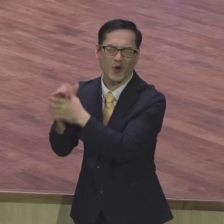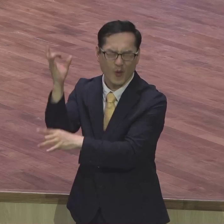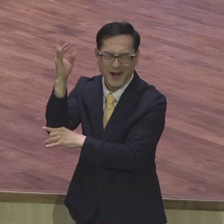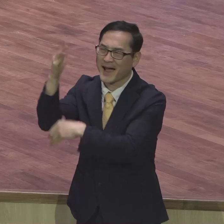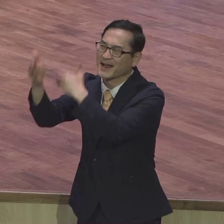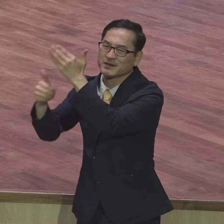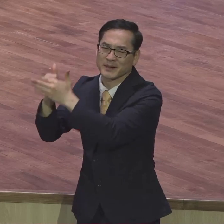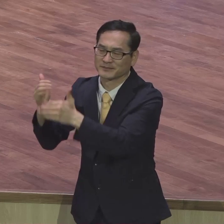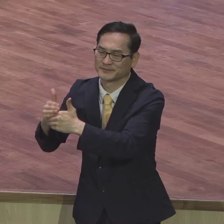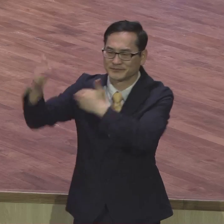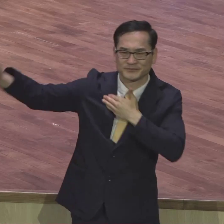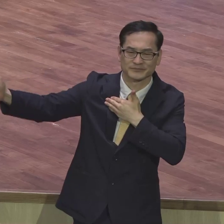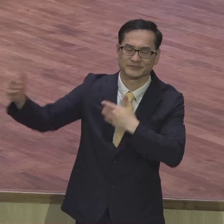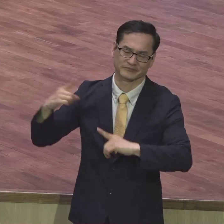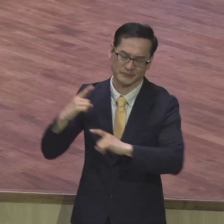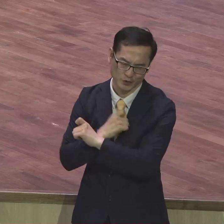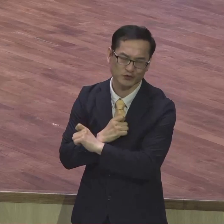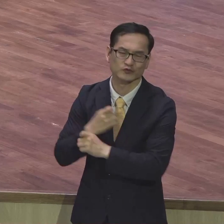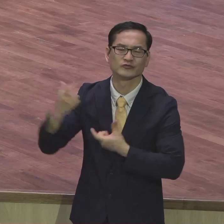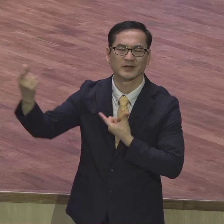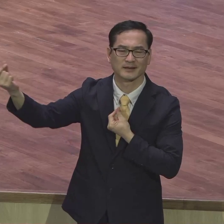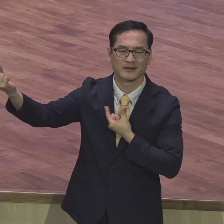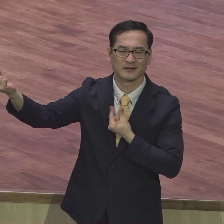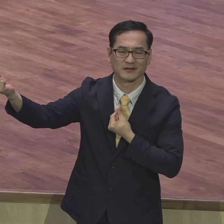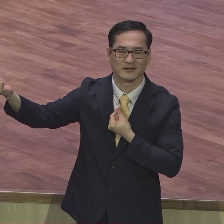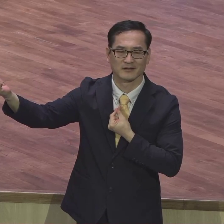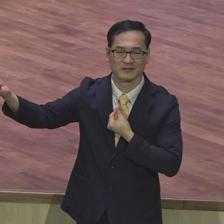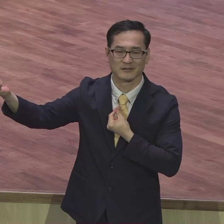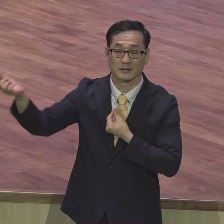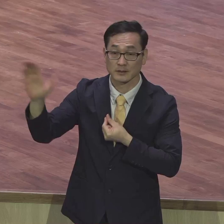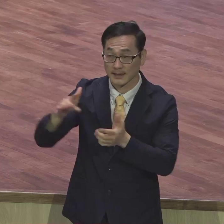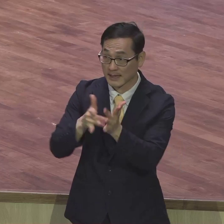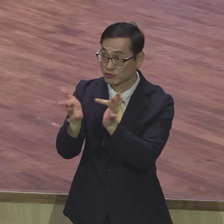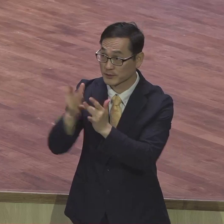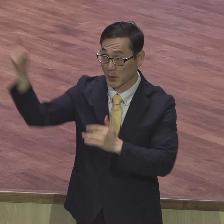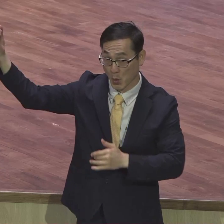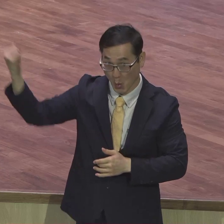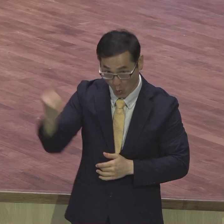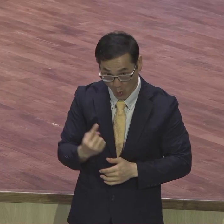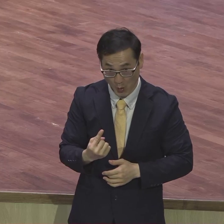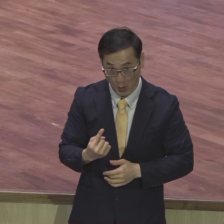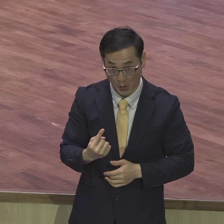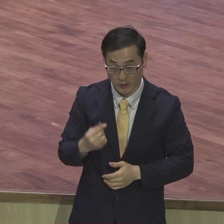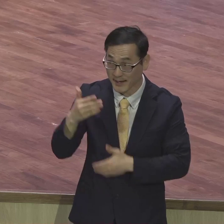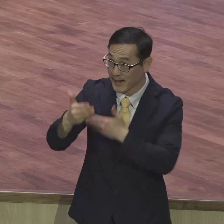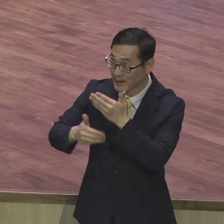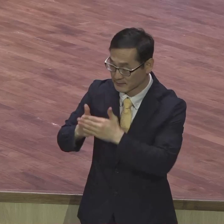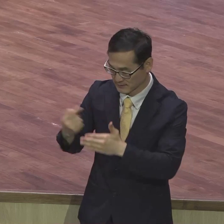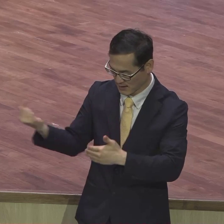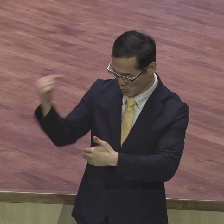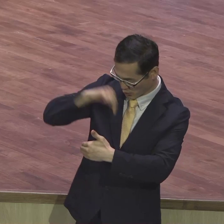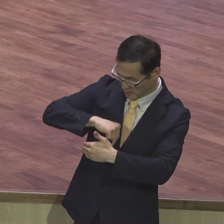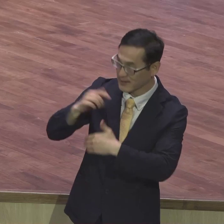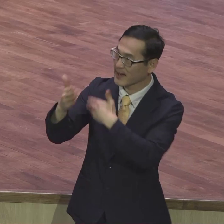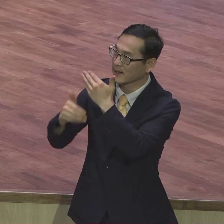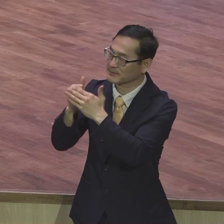하나님을 모르고 살았는데 예수, 그의 소리를 통해서 하나님을 알게 되고 하나님과 대화하게 되고 하나님과